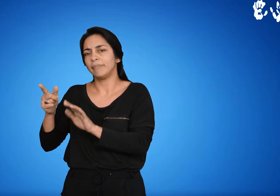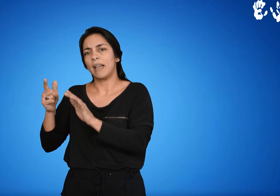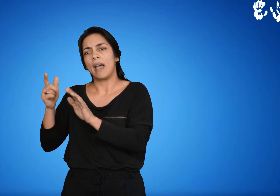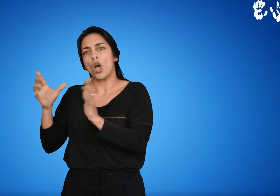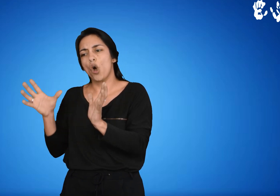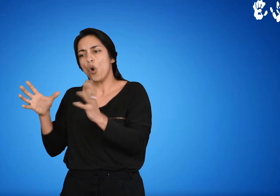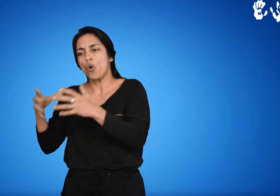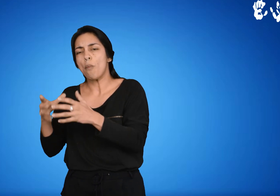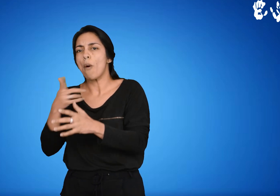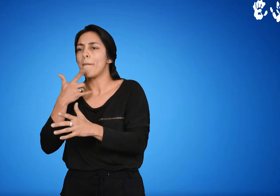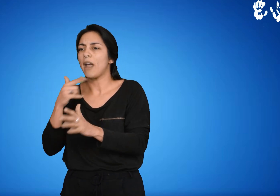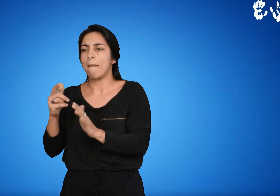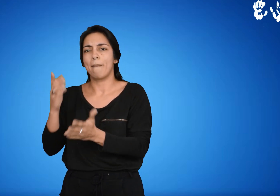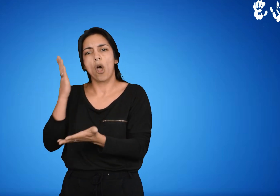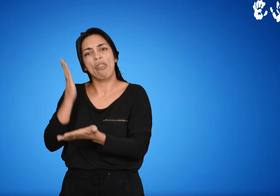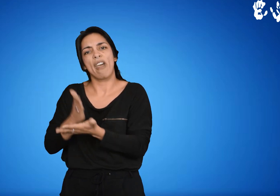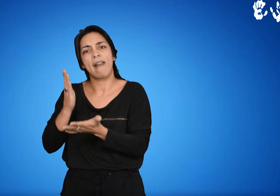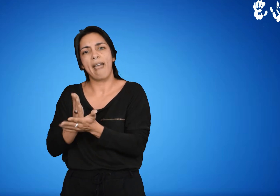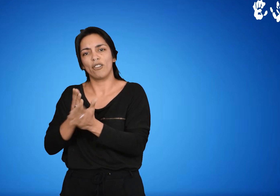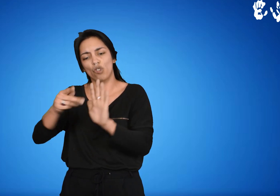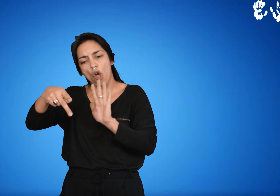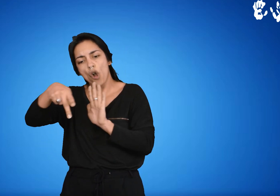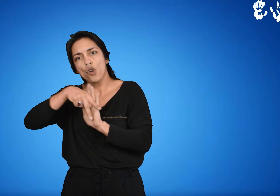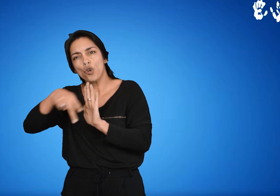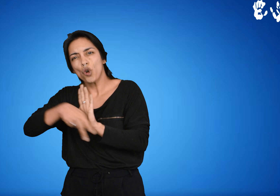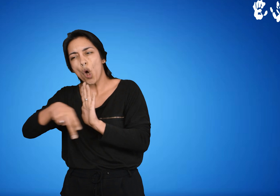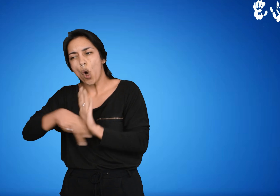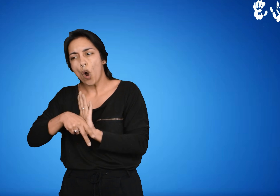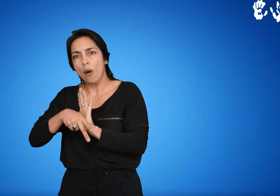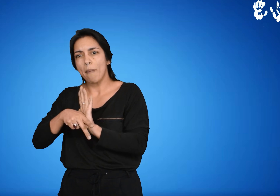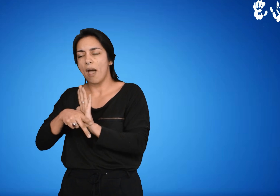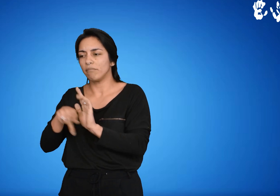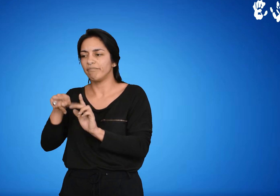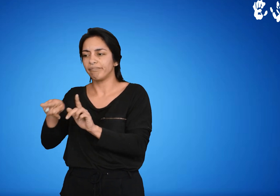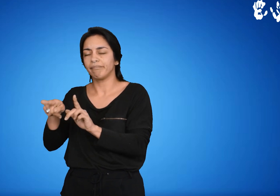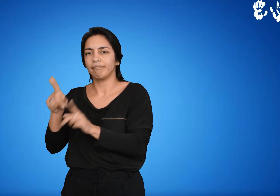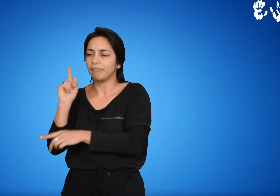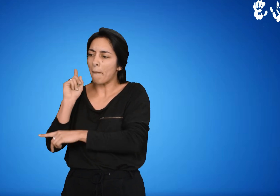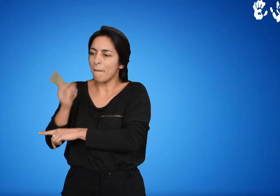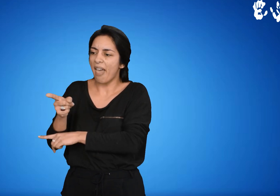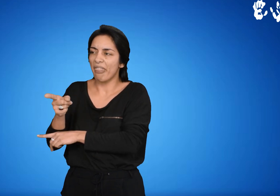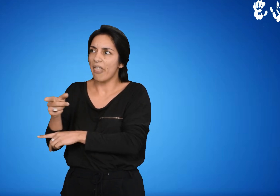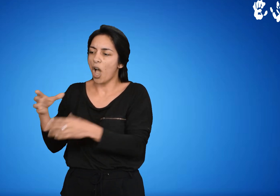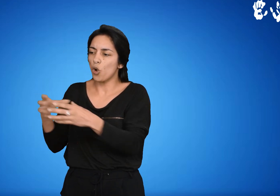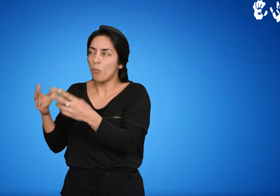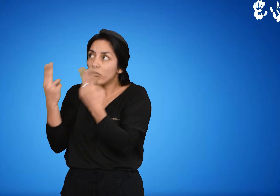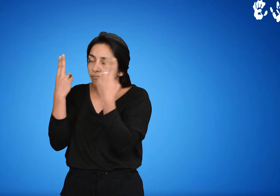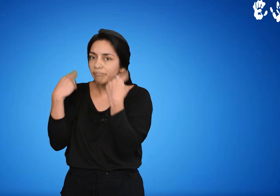políticos y regir los colectivos. Normativas, el derecho, y cómo se deciden esas